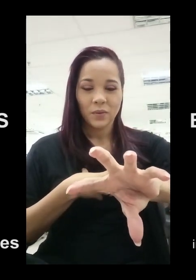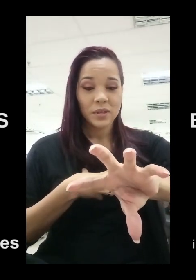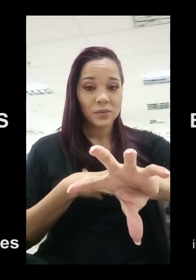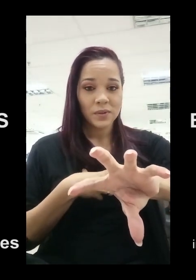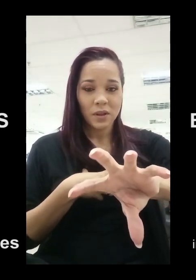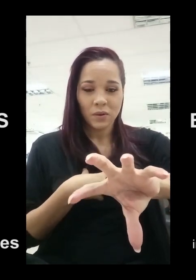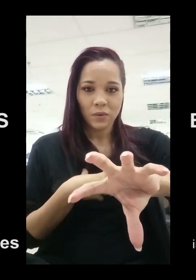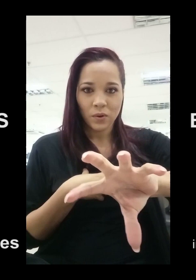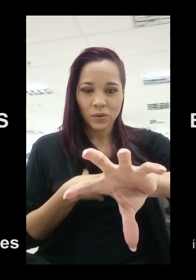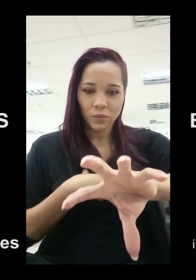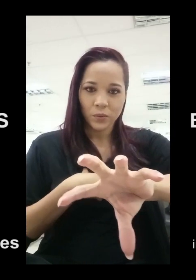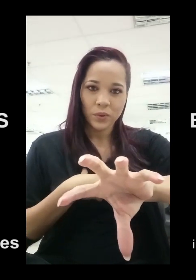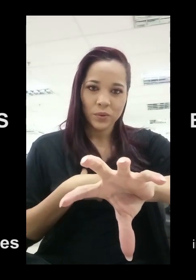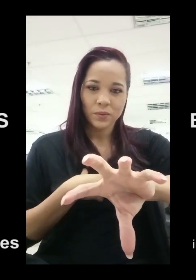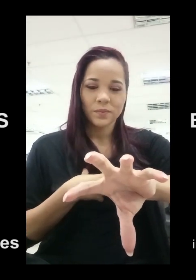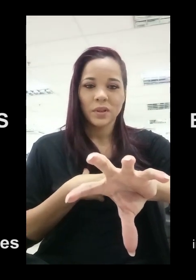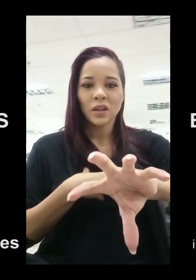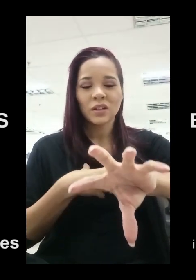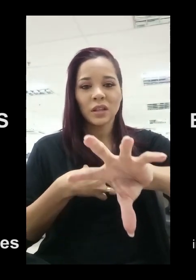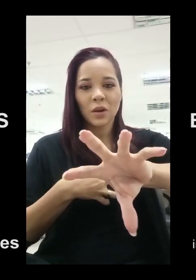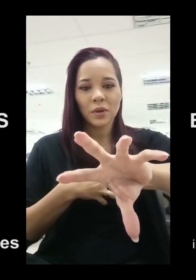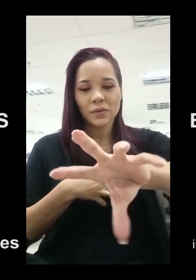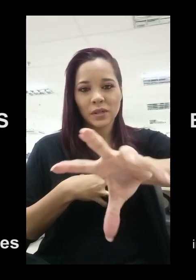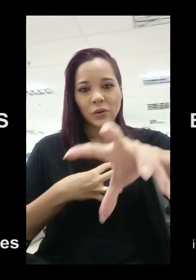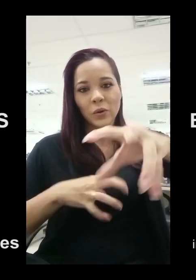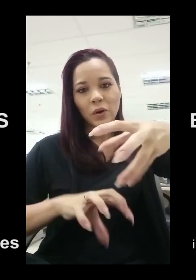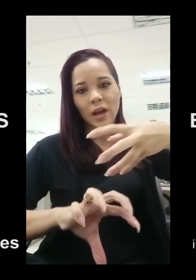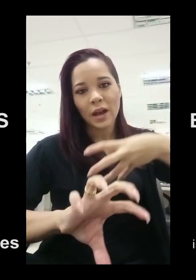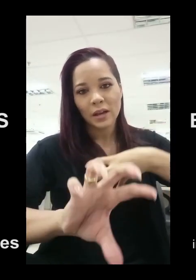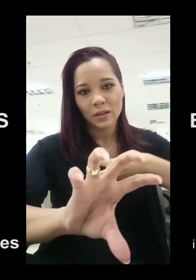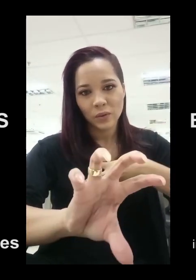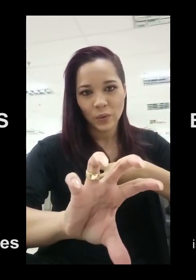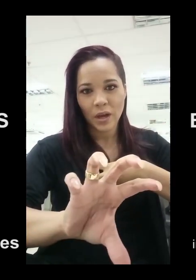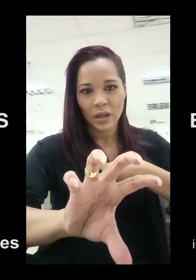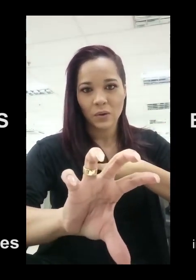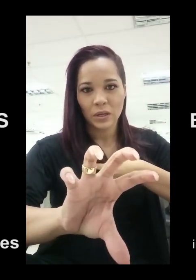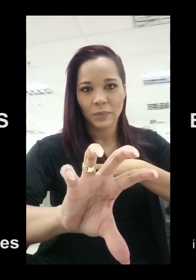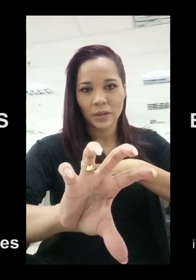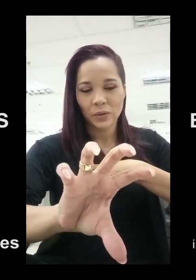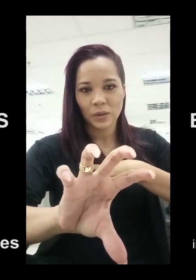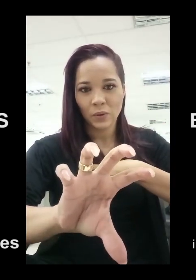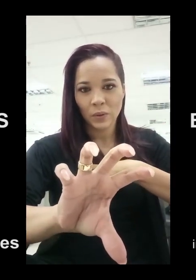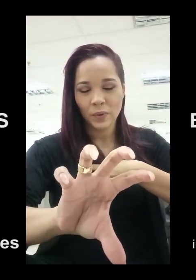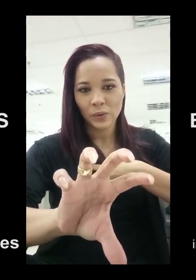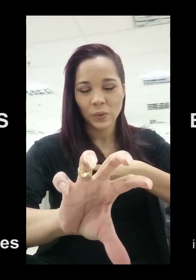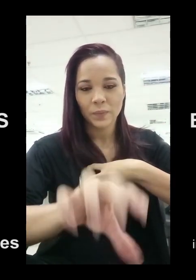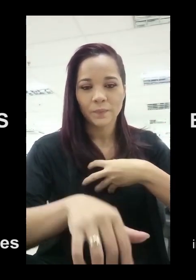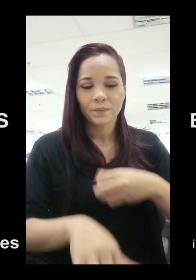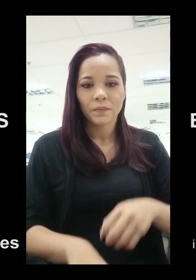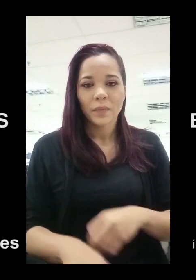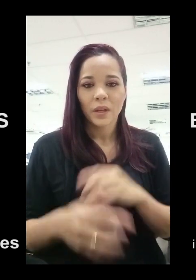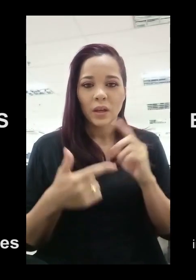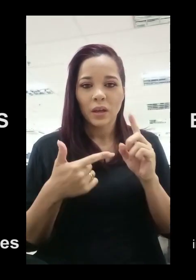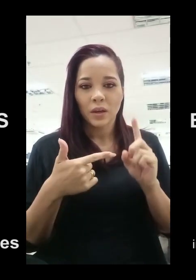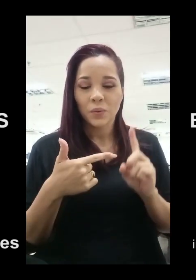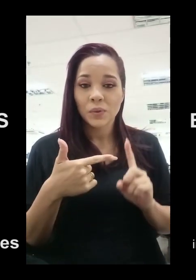esse é um sinal que eu gosto muito, de literalmente você se colocar no lugar da outra pessoa. O